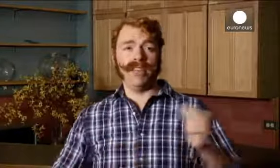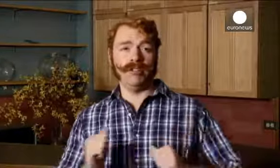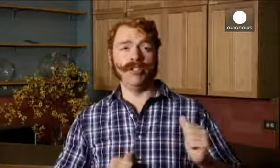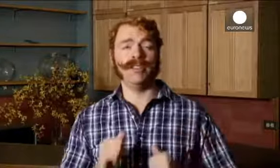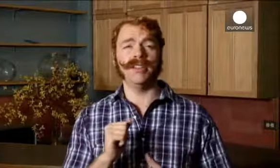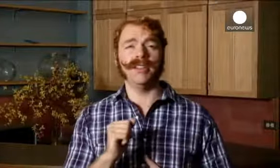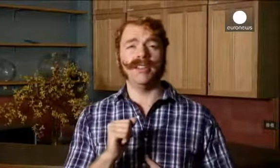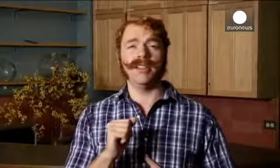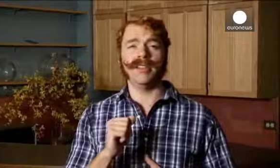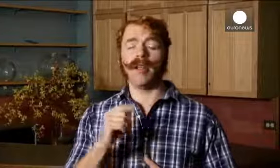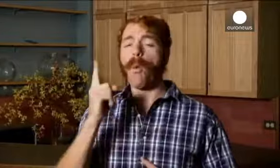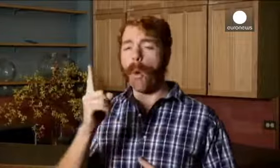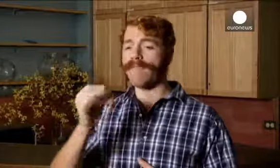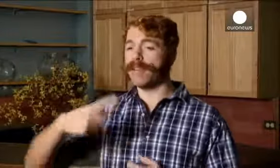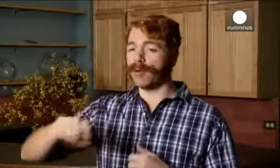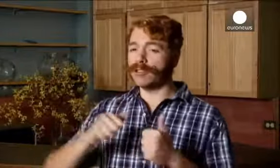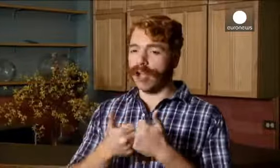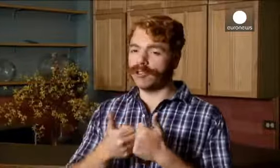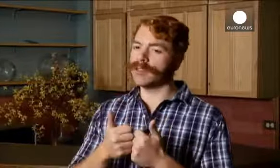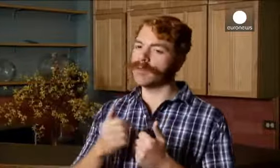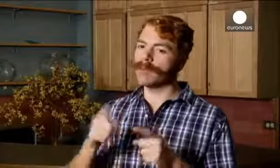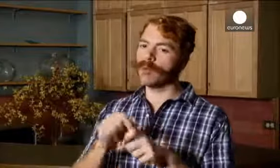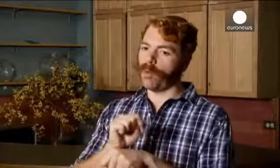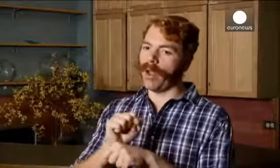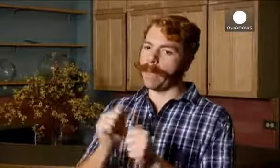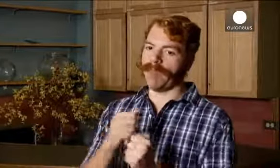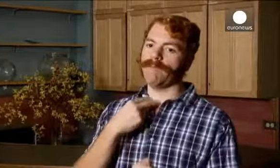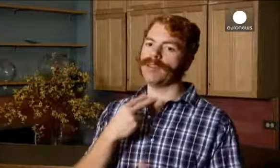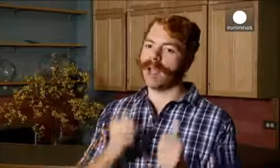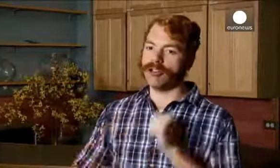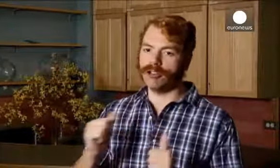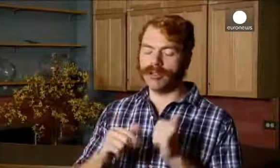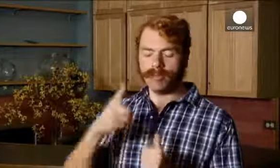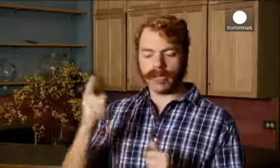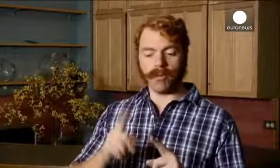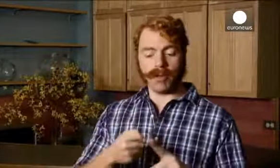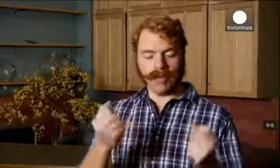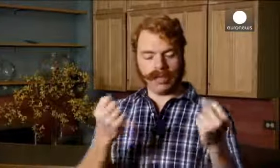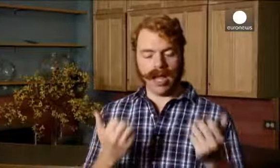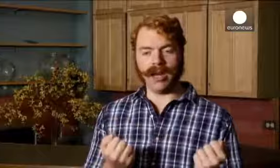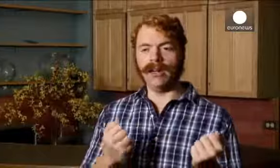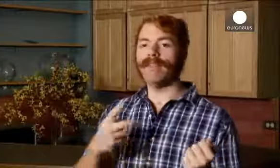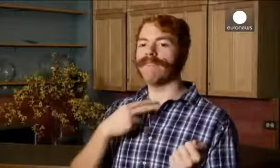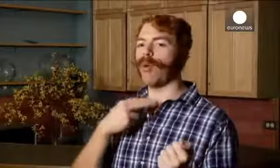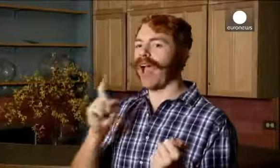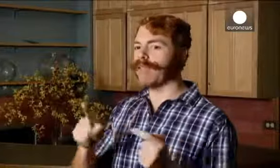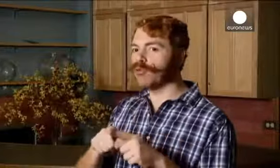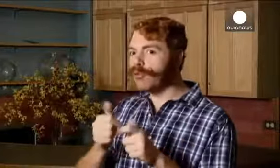O grande desafio teatral para os surdos é trabalhar com as vozes dos atores. As